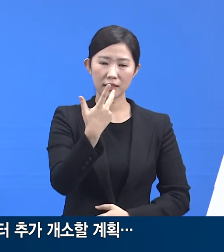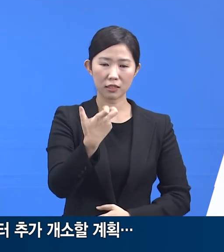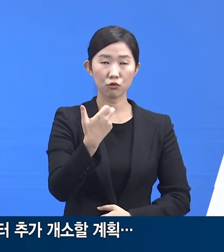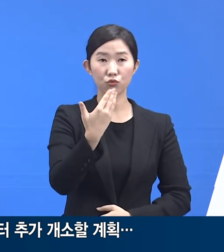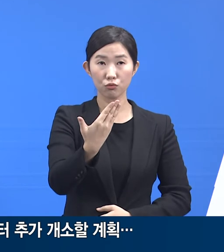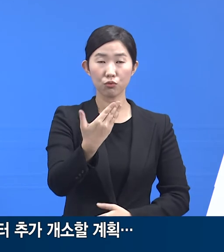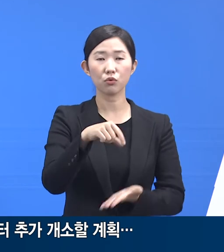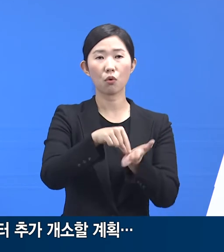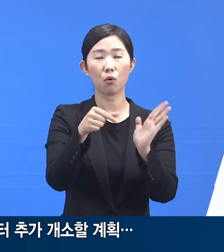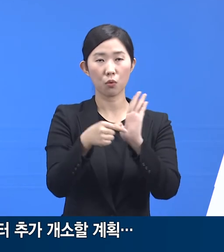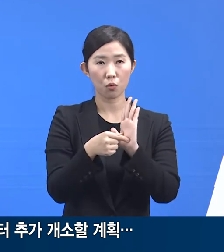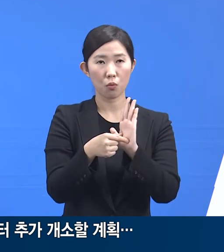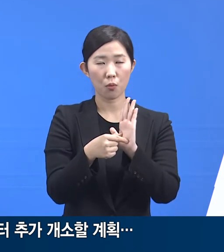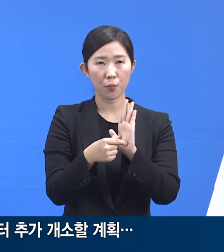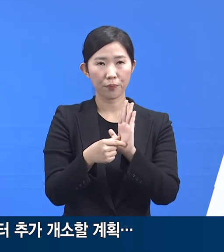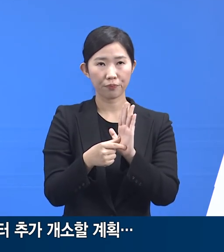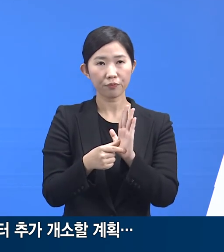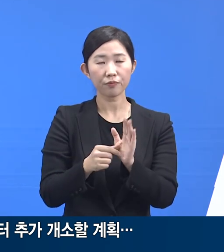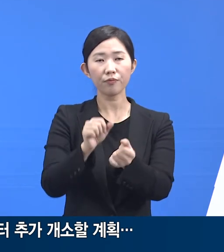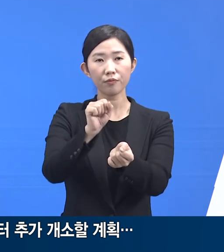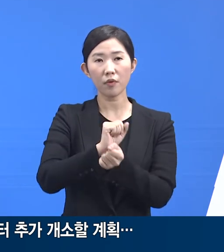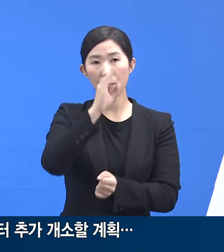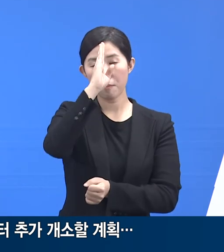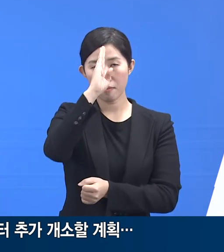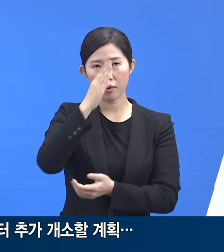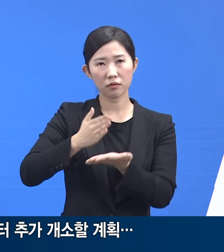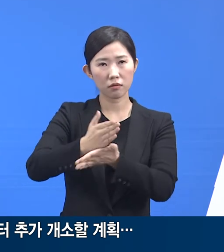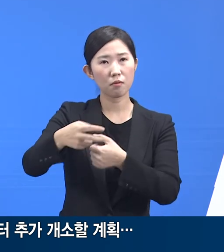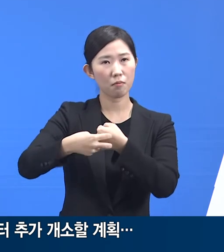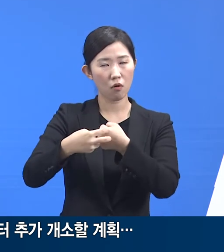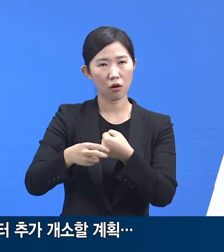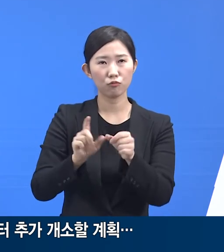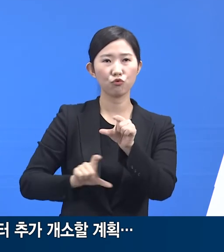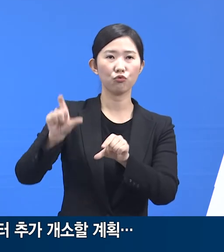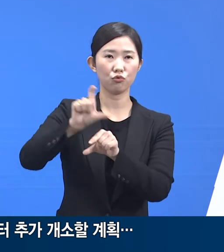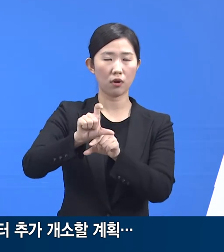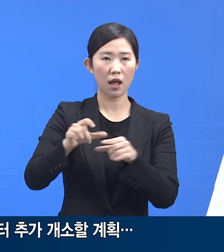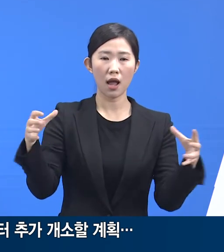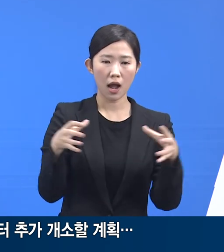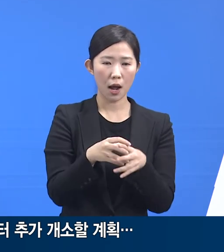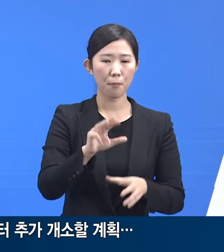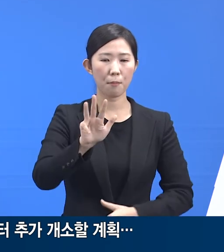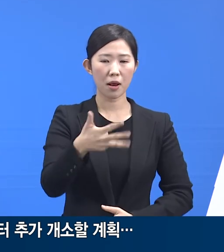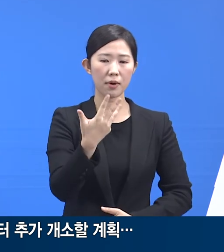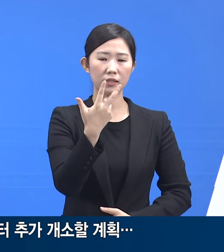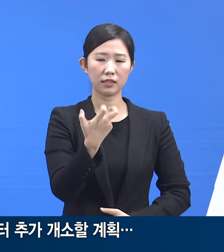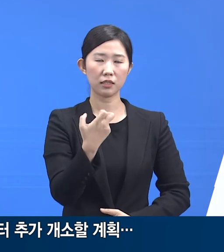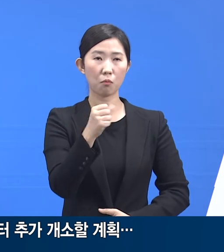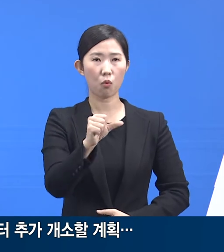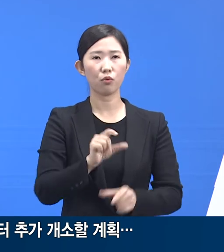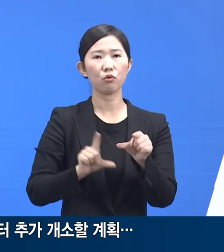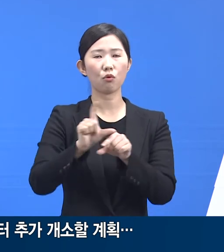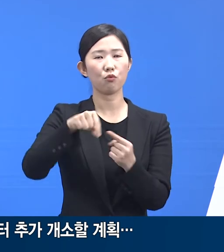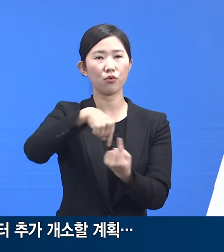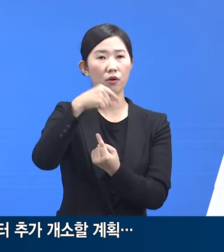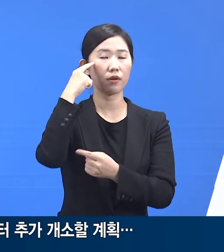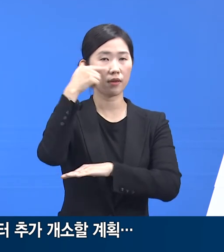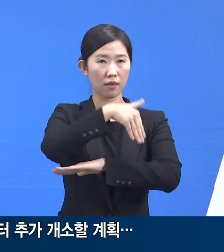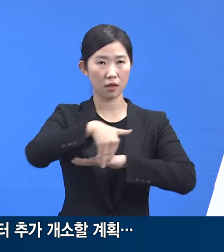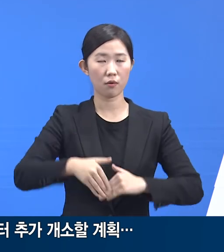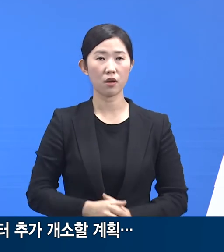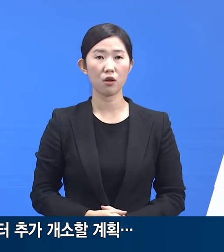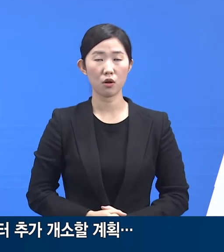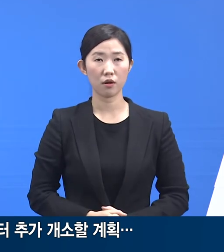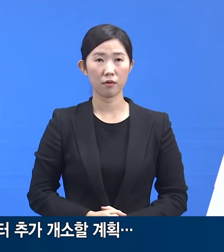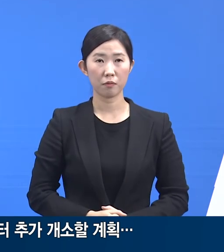전담병원 병상을 추가로 확보하여 총 875개의 병상을 운영할 예정입니다. 위중증 환자 병상은 국가